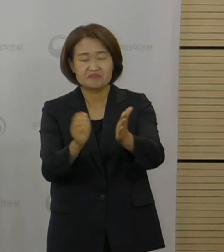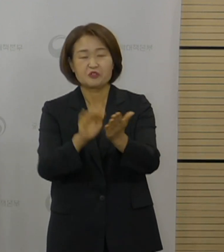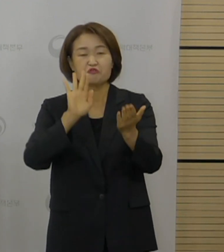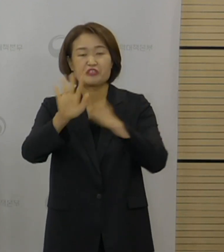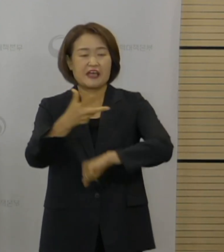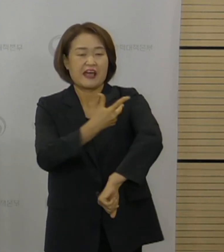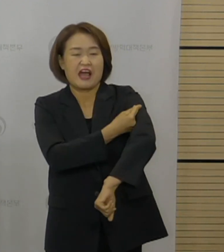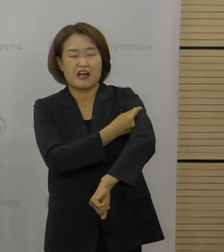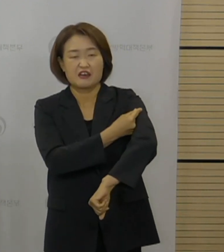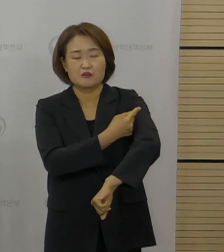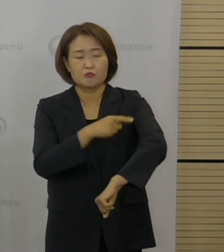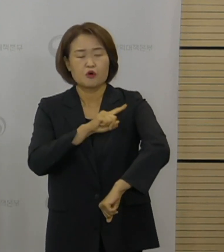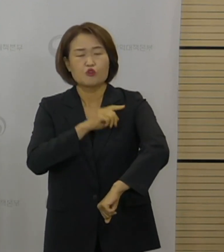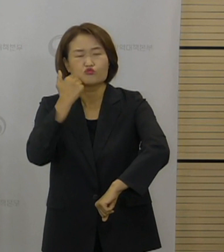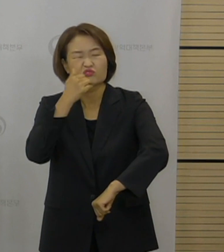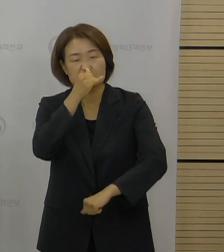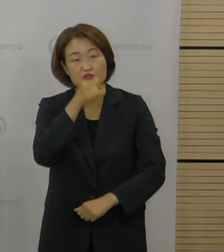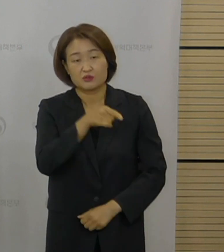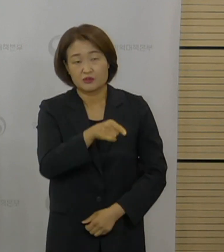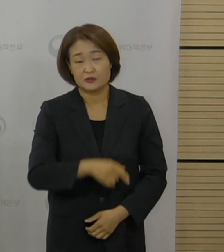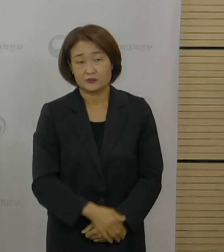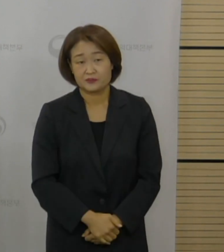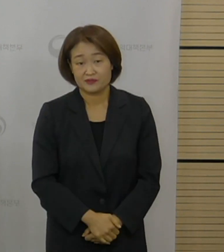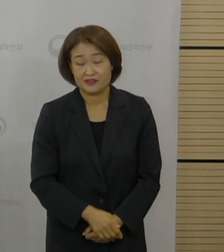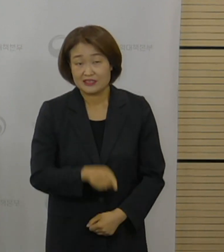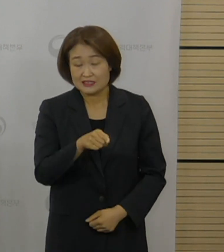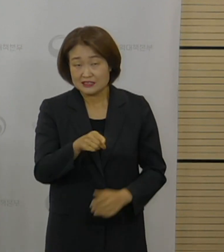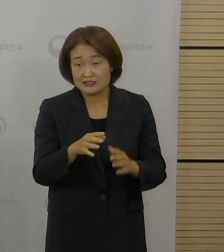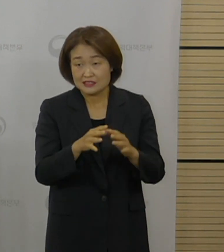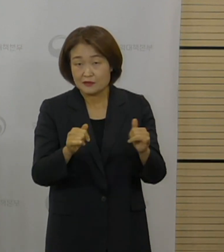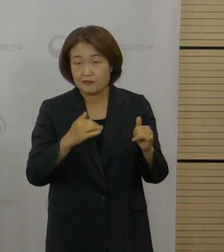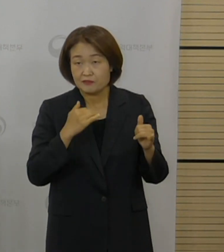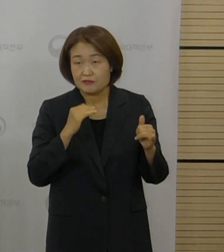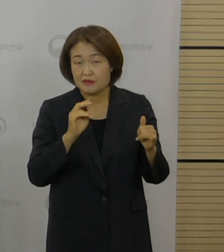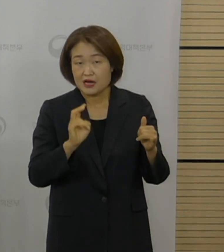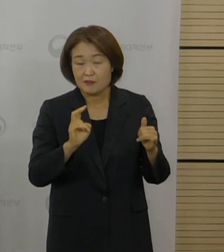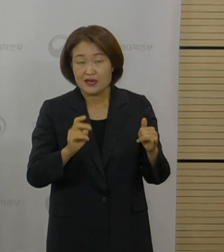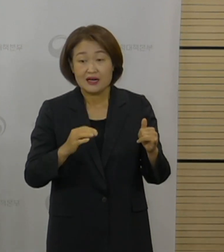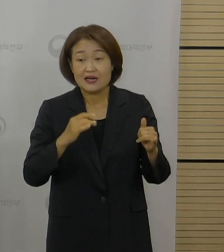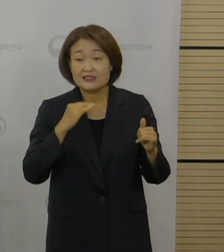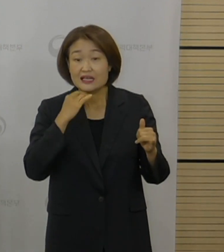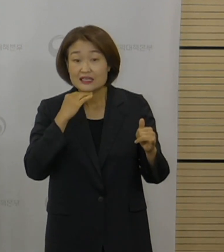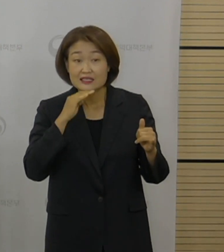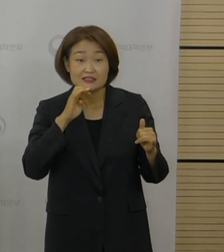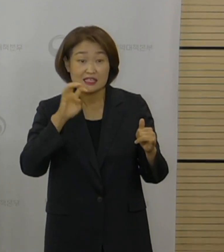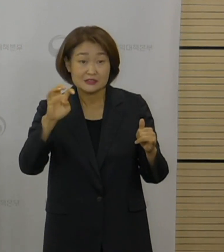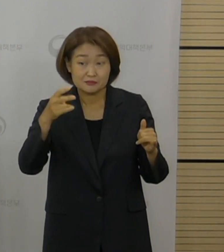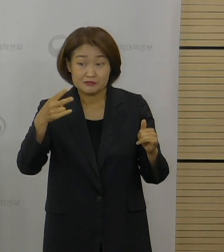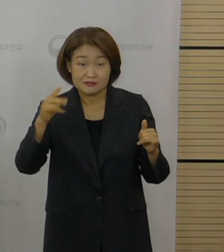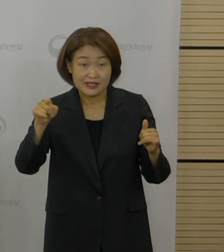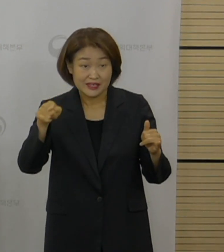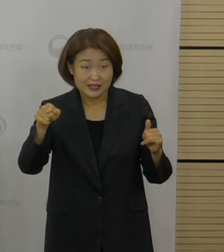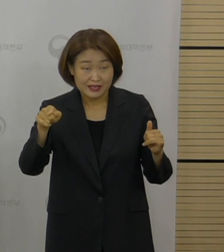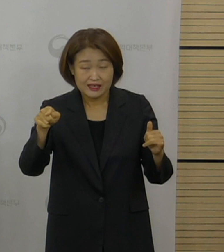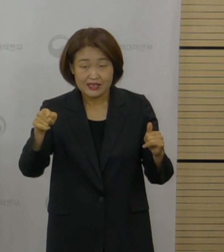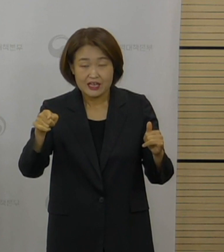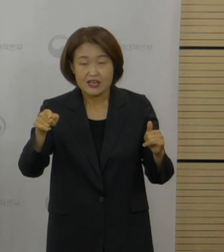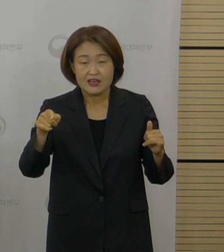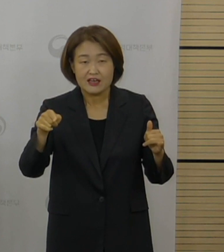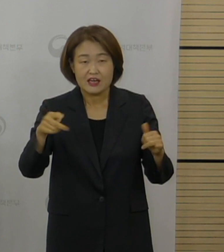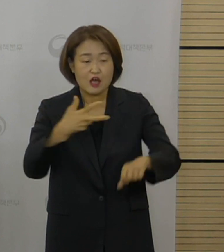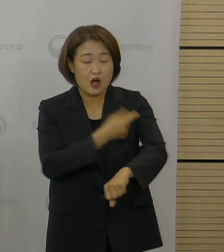일단은 지금 접종 시기가 40대에 대한 사전 예약이 시작이 되는 8월